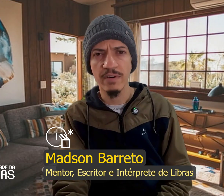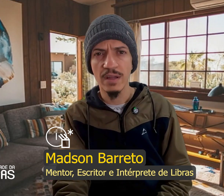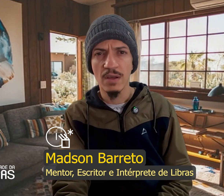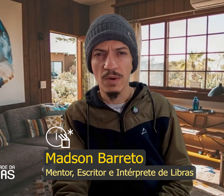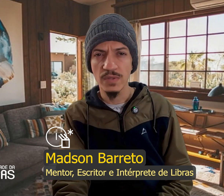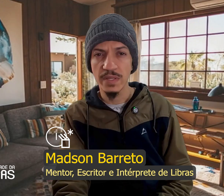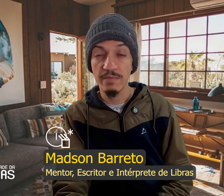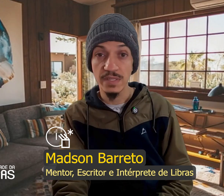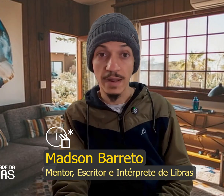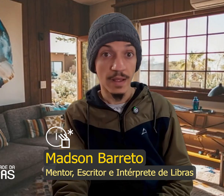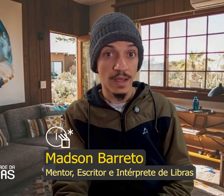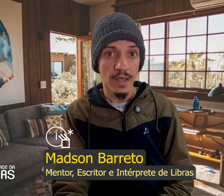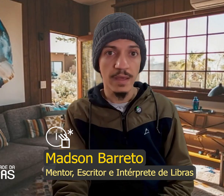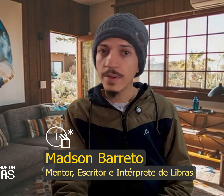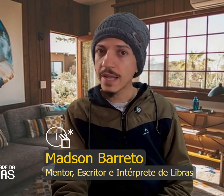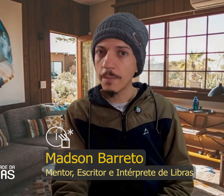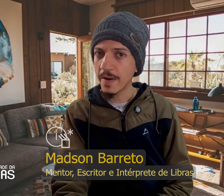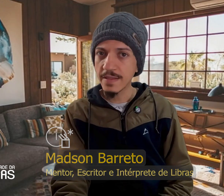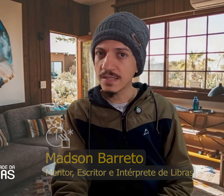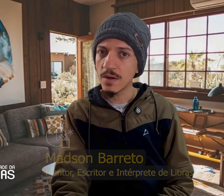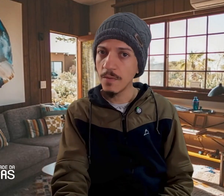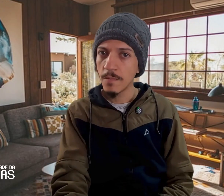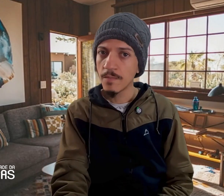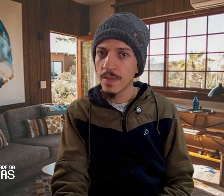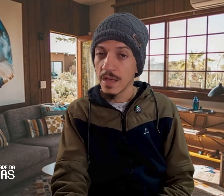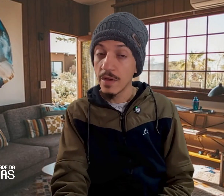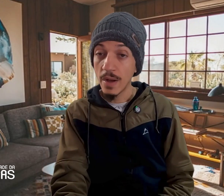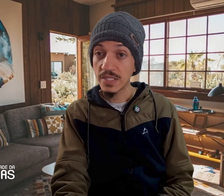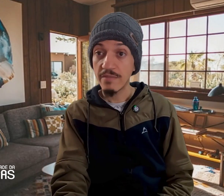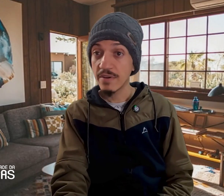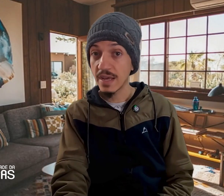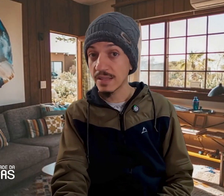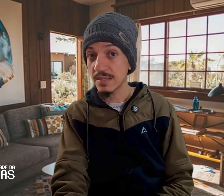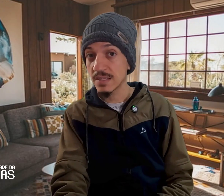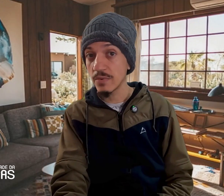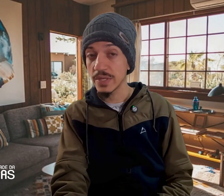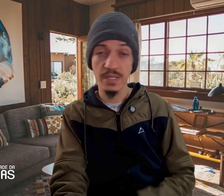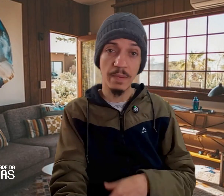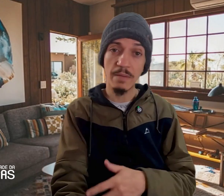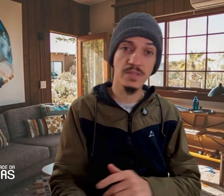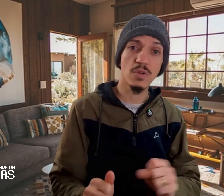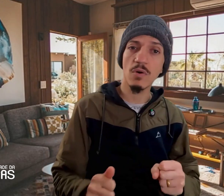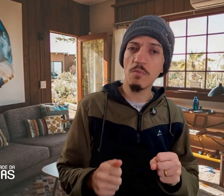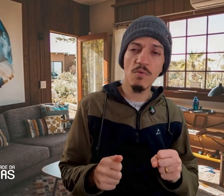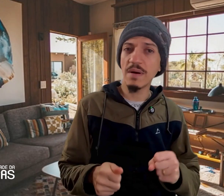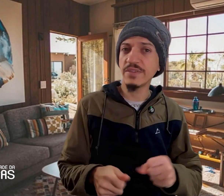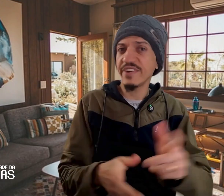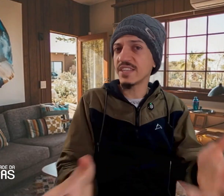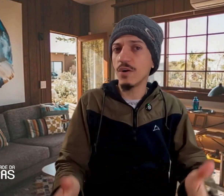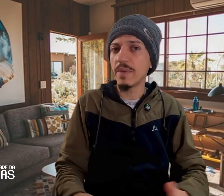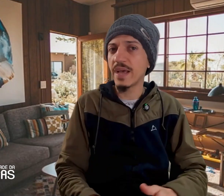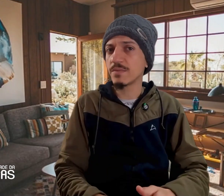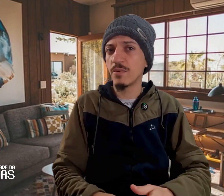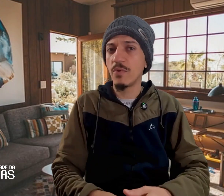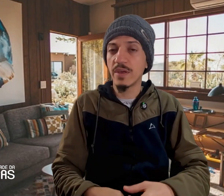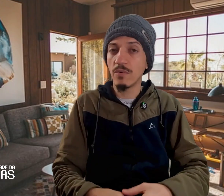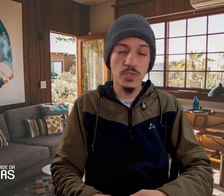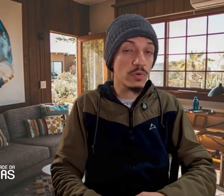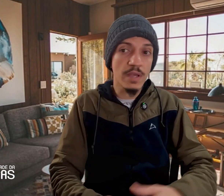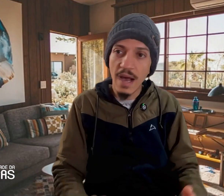fazendo oitava série, e que eu entrei para a natação, e eu achava que a natação ia ser para mim só como uma diversão mesmo, porque eu sonhava